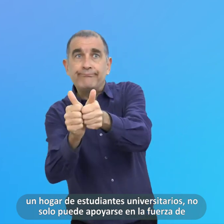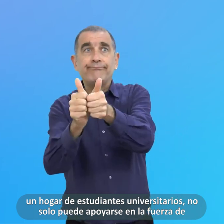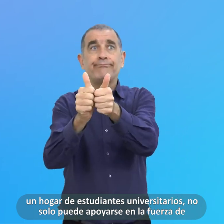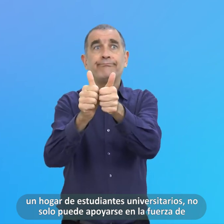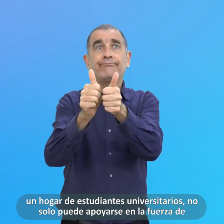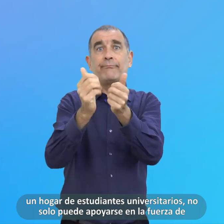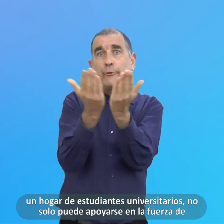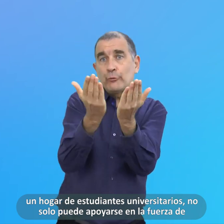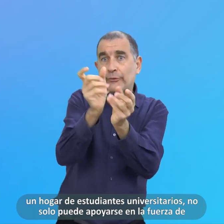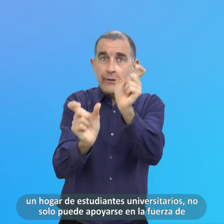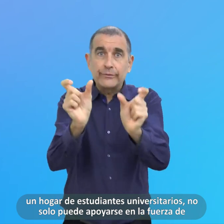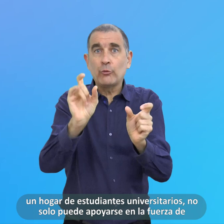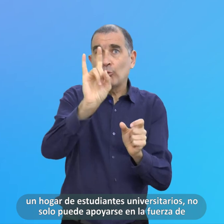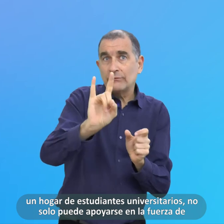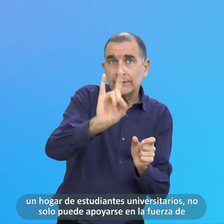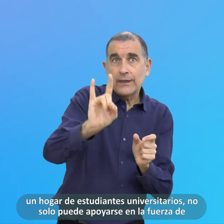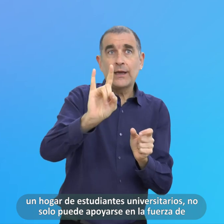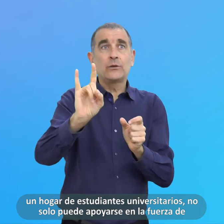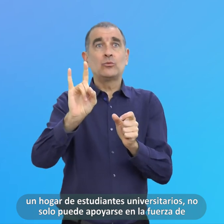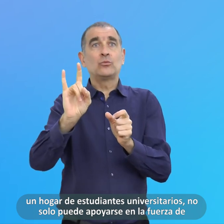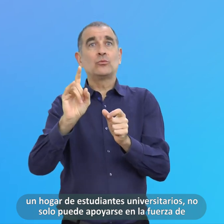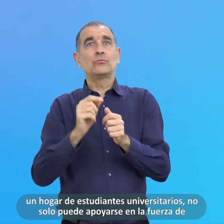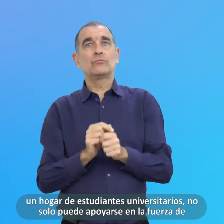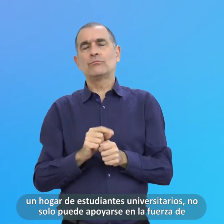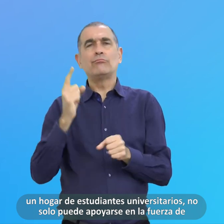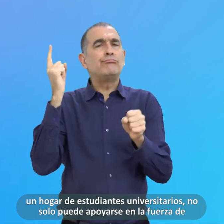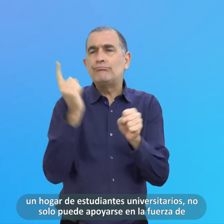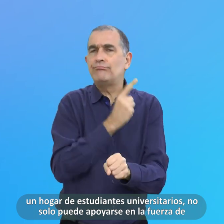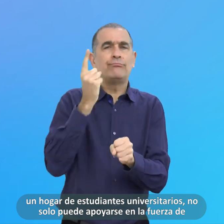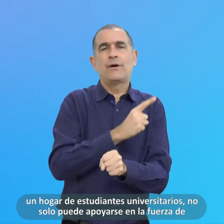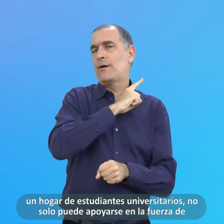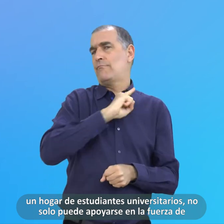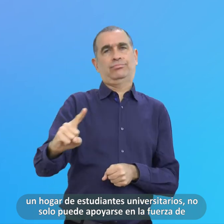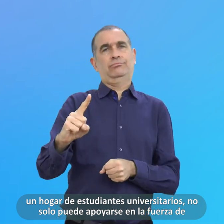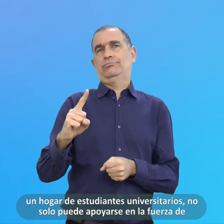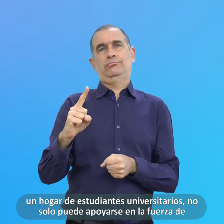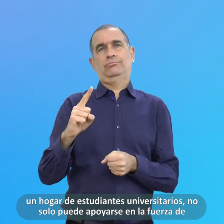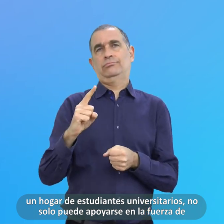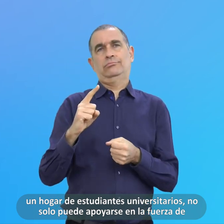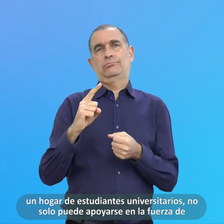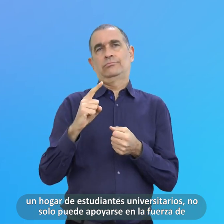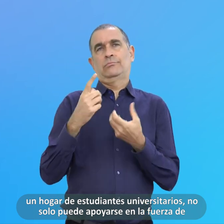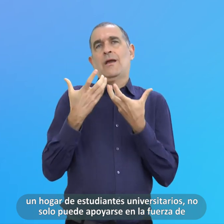Universitarios No solo puede apoyarse En la fuerza